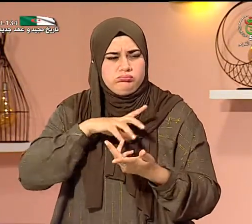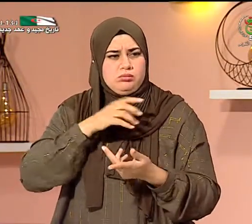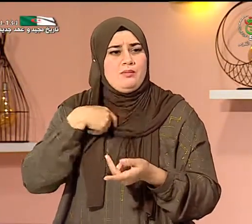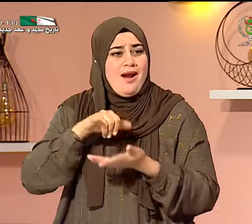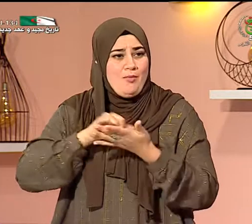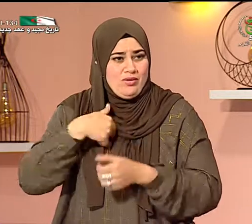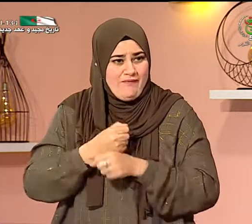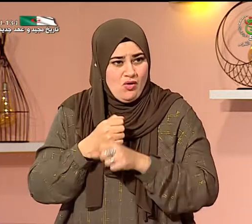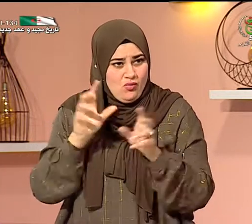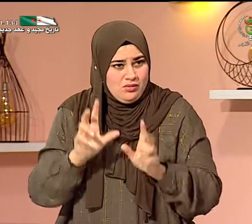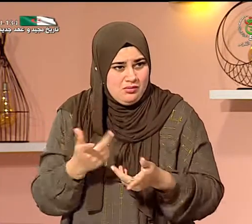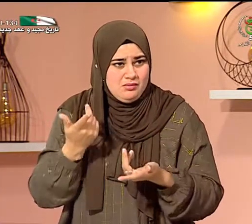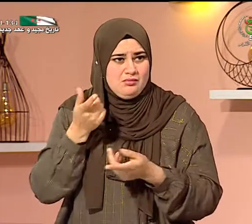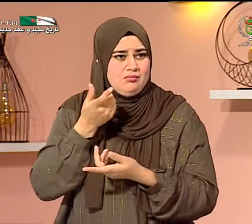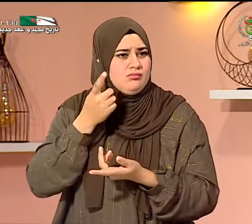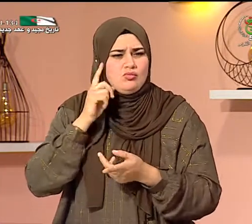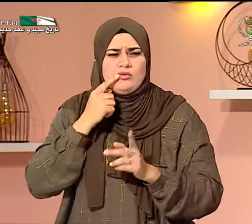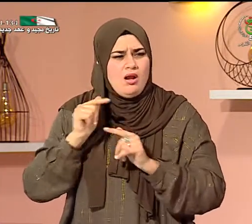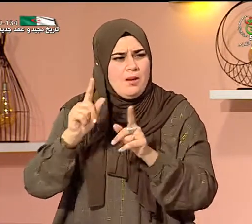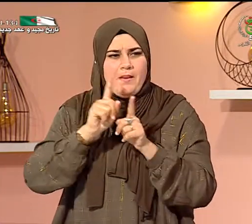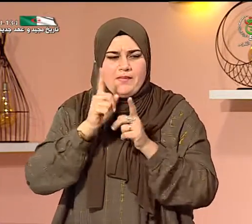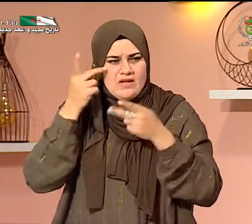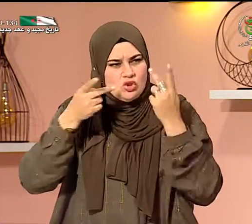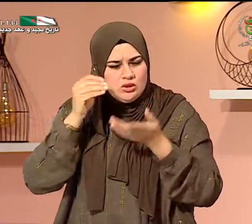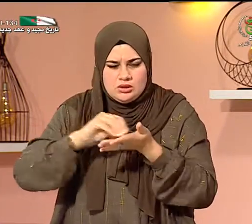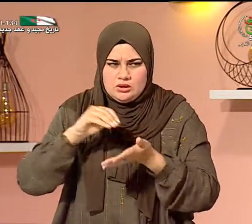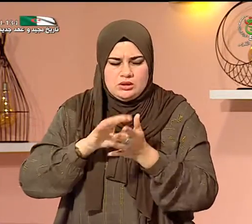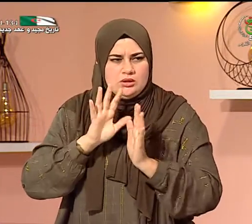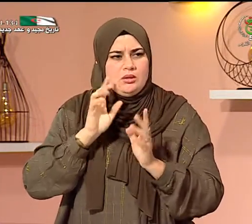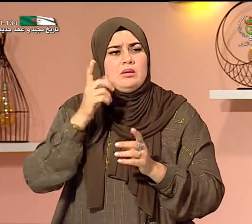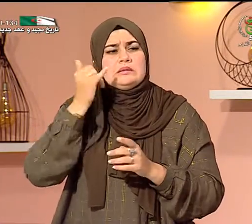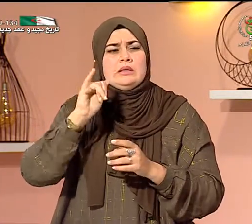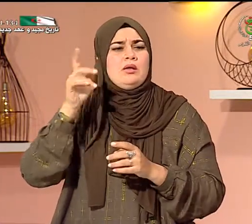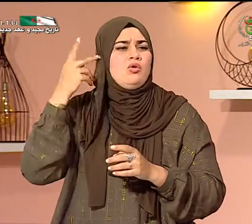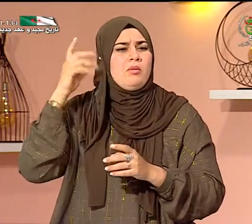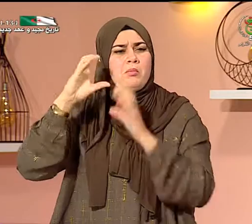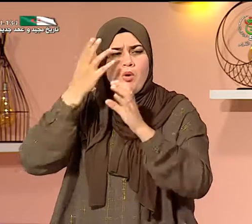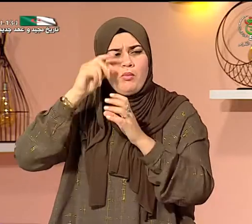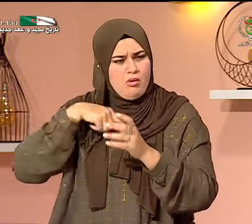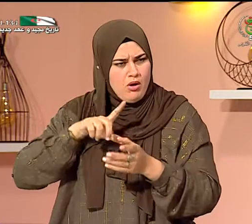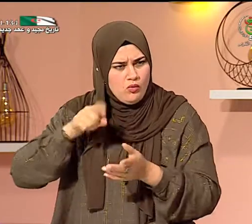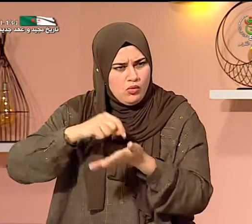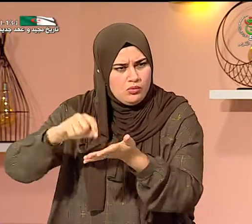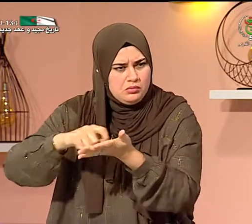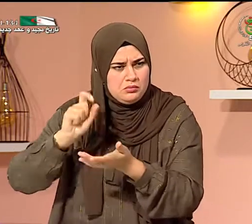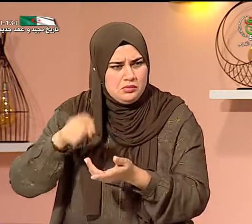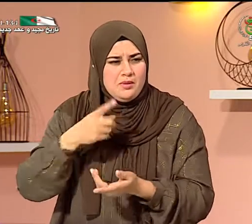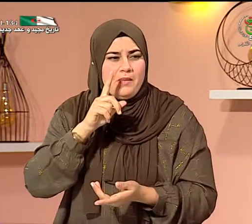تحصلوا على شهادة ومثلا أنا أعمل في الإعلام الآلي هناك الكثير من الصم يعلمون في الإعلام